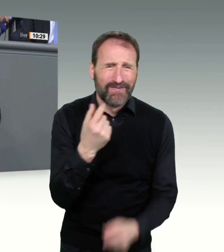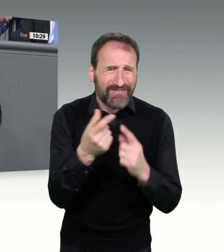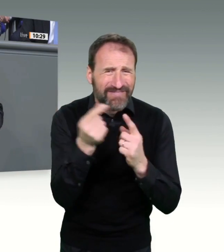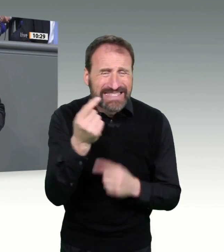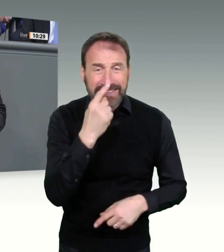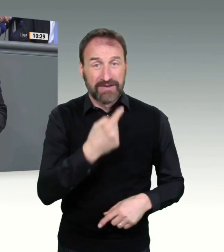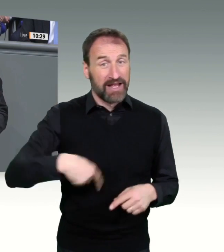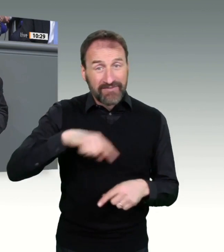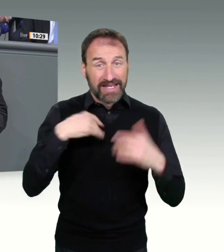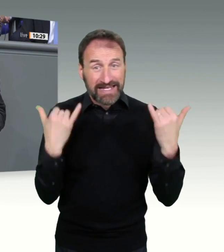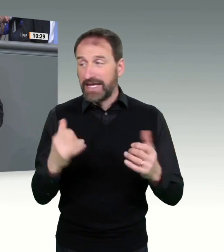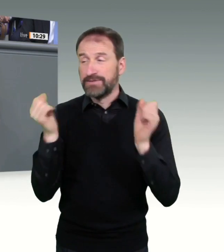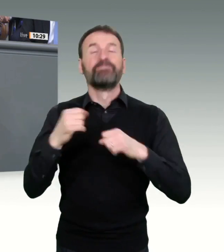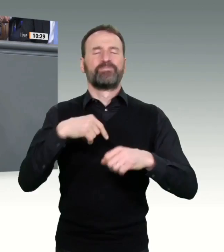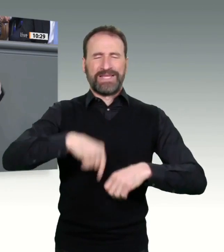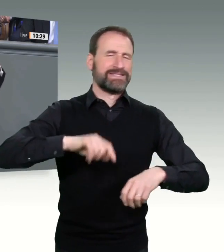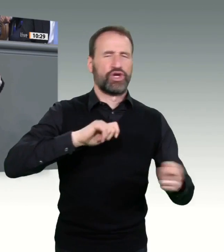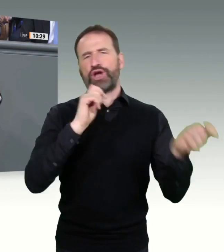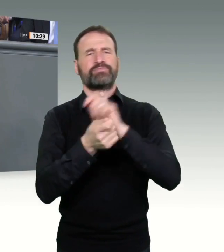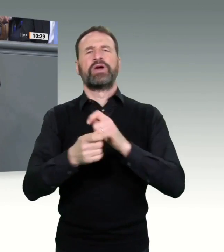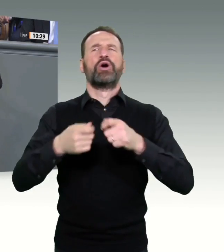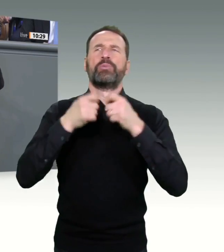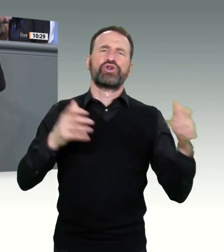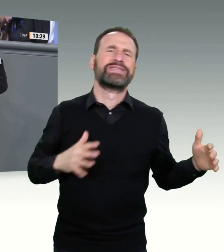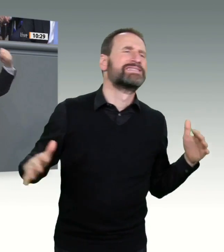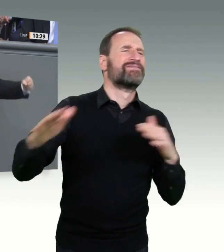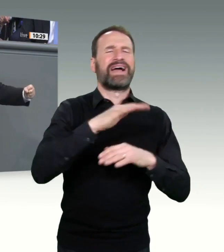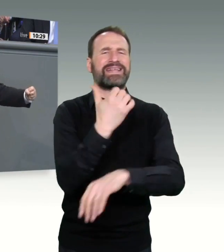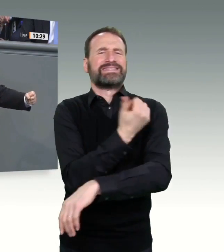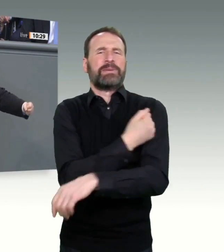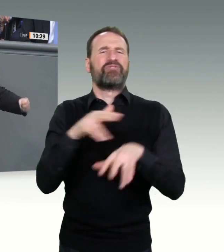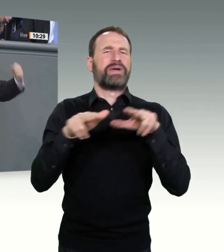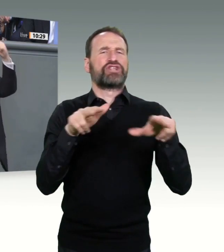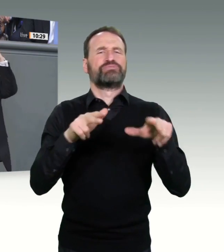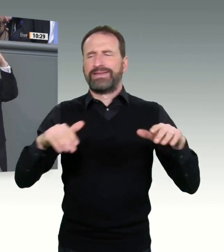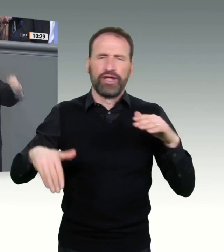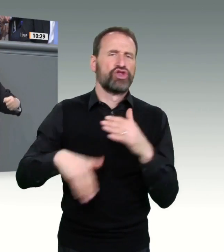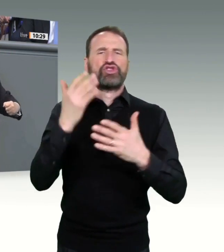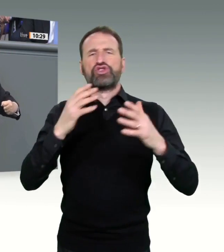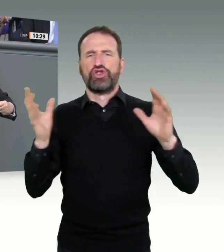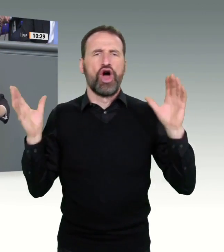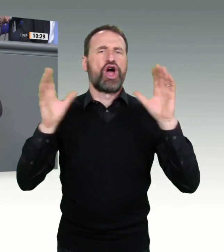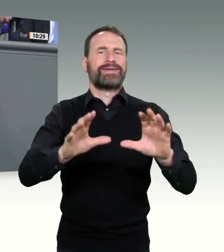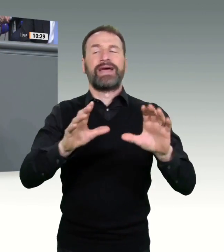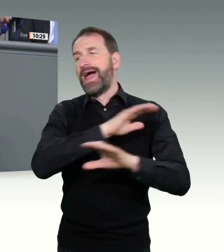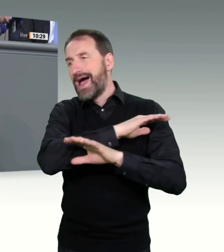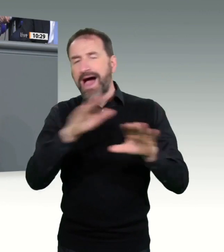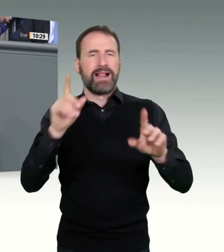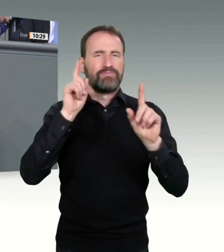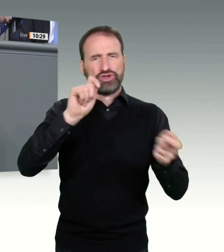Impfmanagement neu und liefern allen noch mal ein neues System. Wenn wir beschleunigen wollen, dann dürfen wir uns an